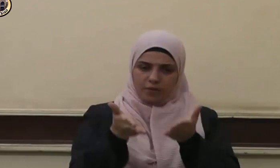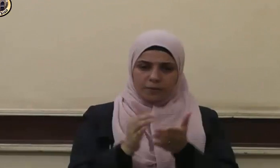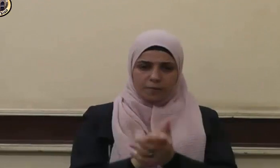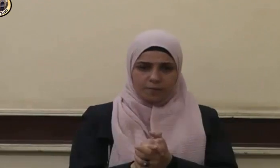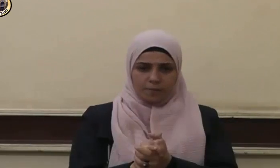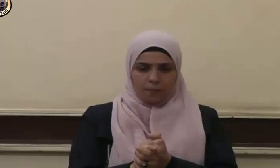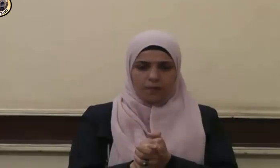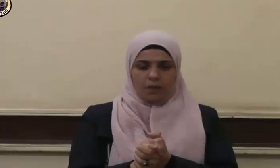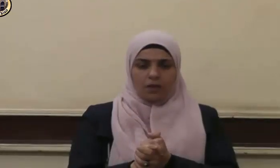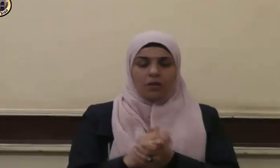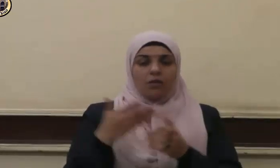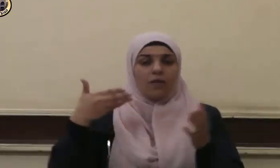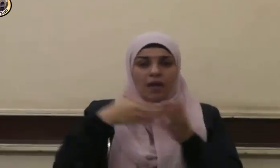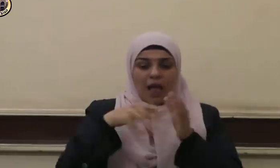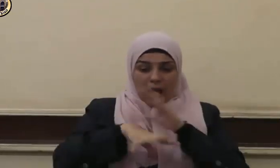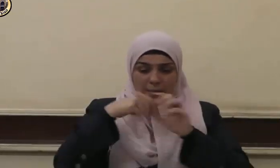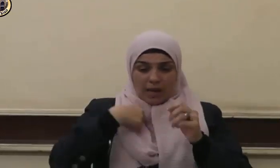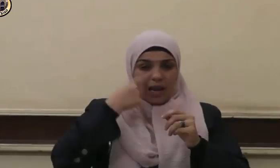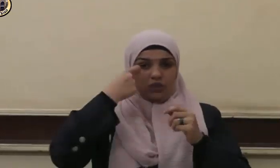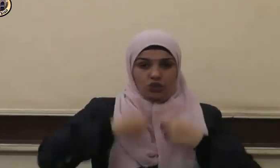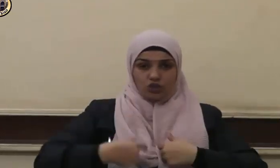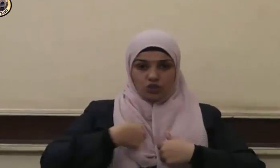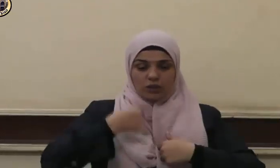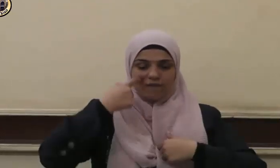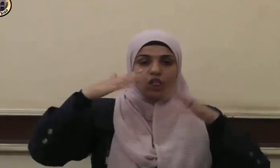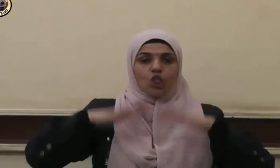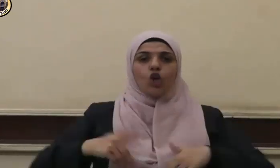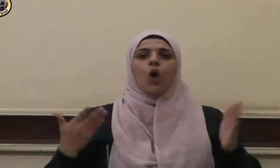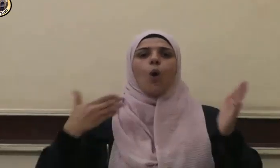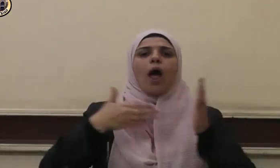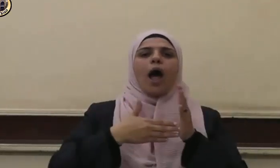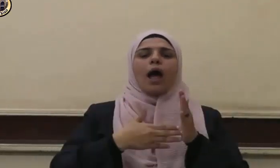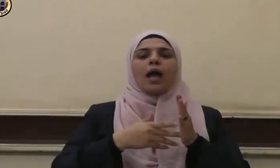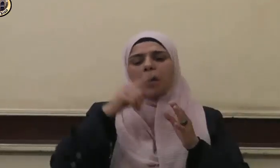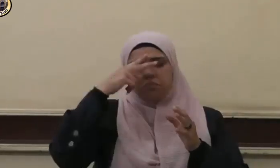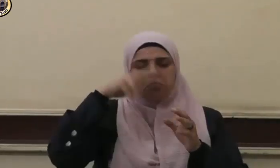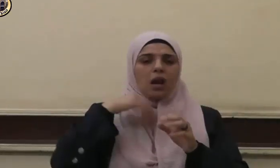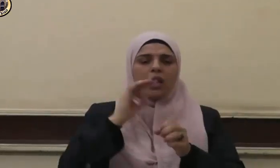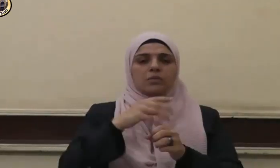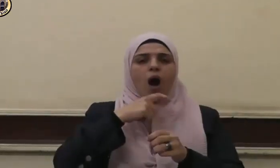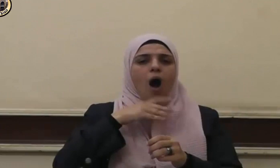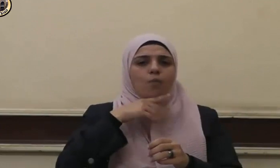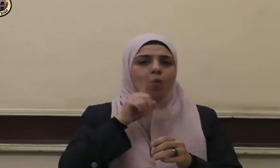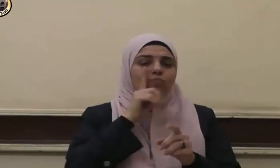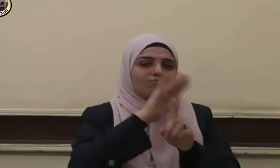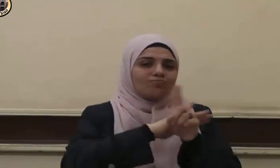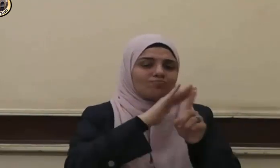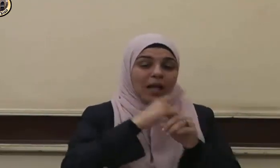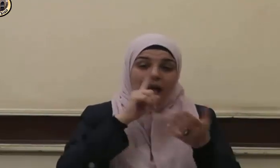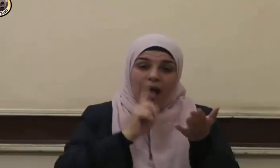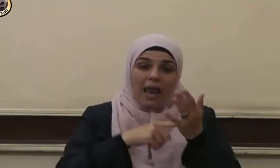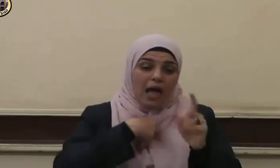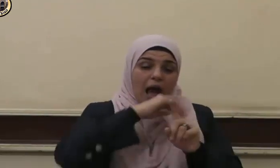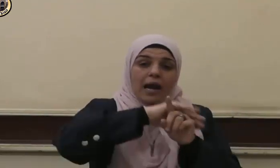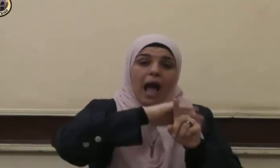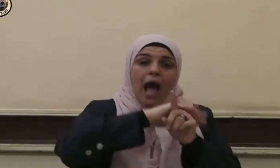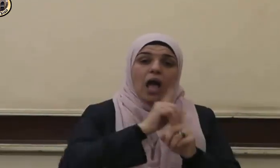يجنيها العبد في الدنيا والآخرة منها أن بر الوالدين